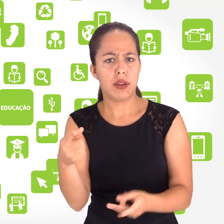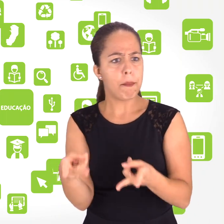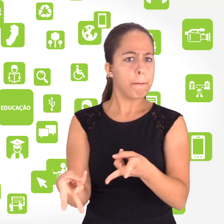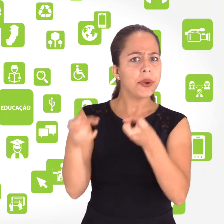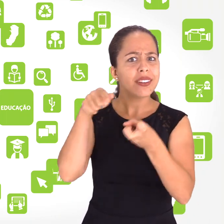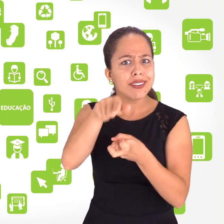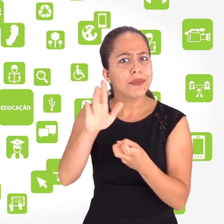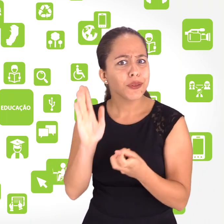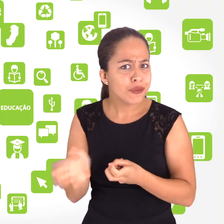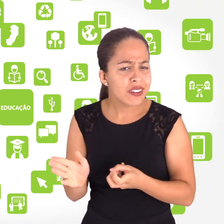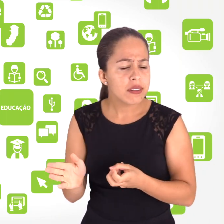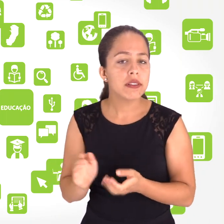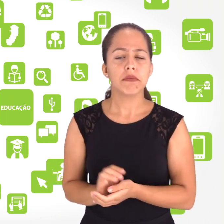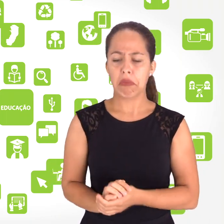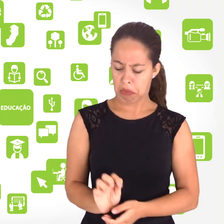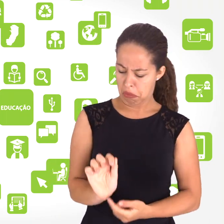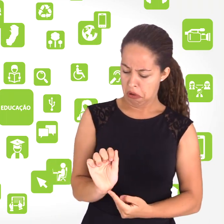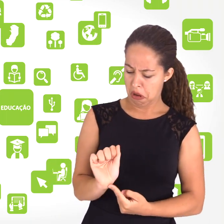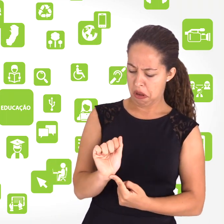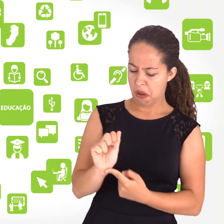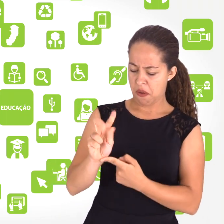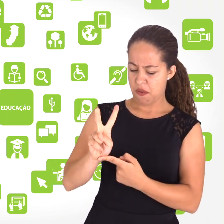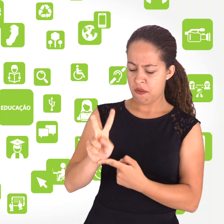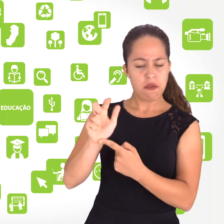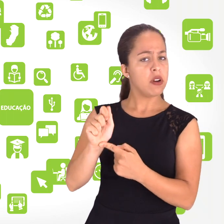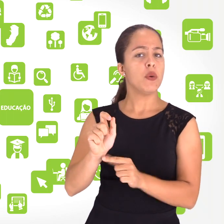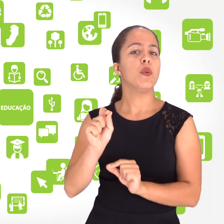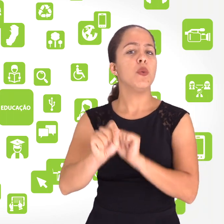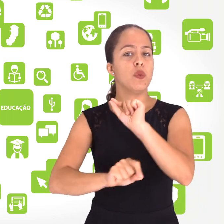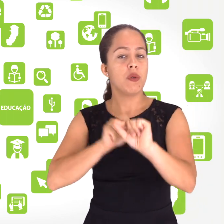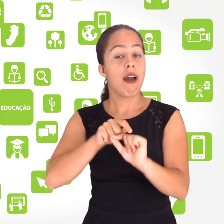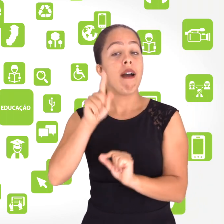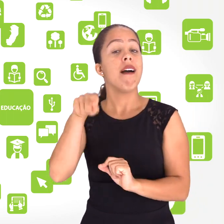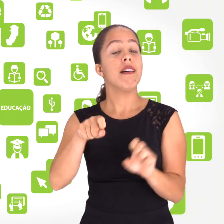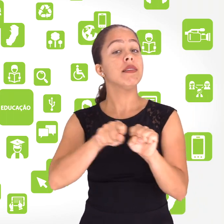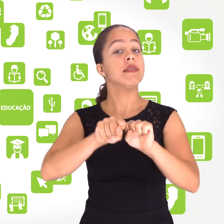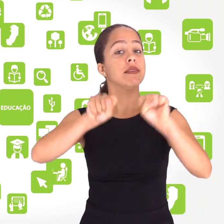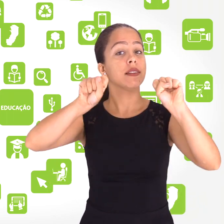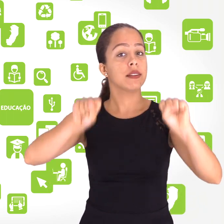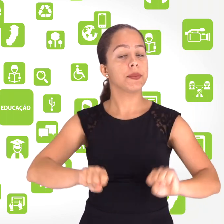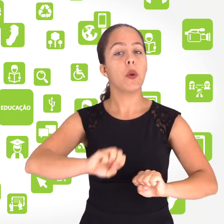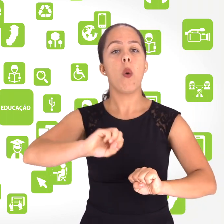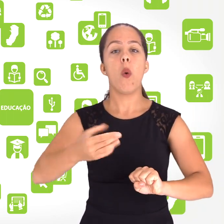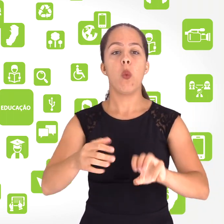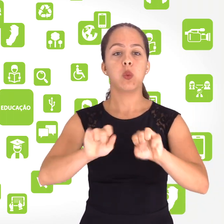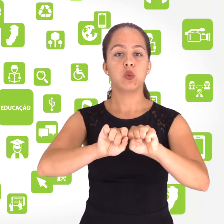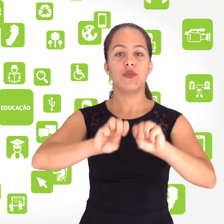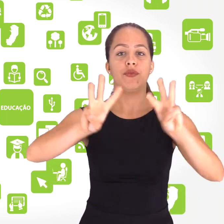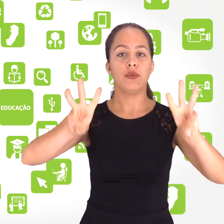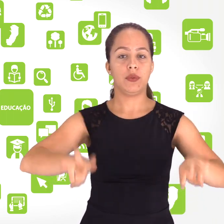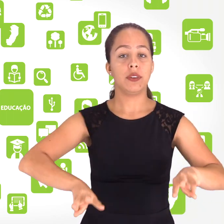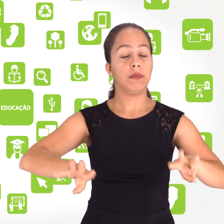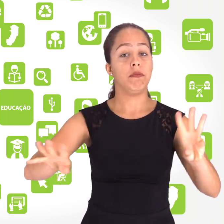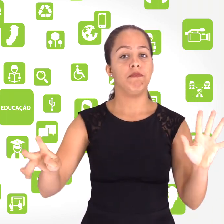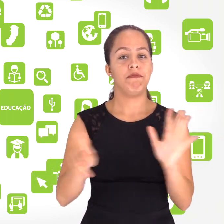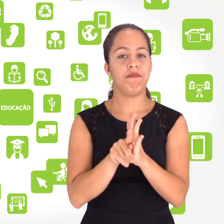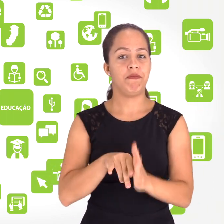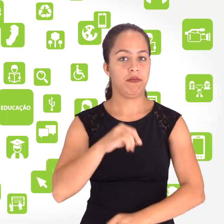tempos. Você já reparou? Mas o que é o AVA? Estamos falando de um sistema ou um software